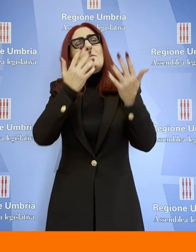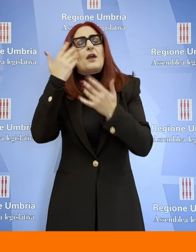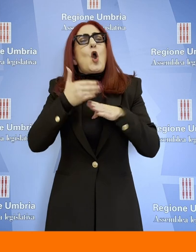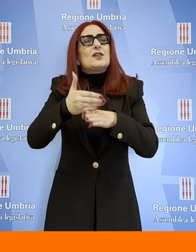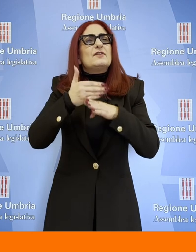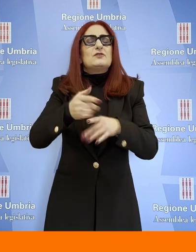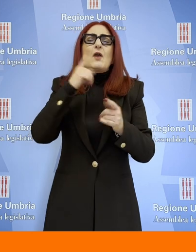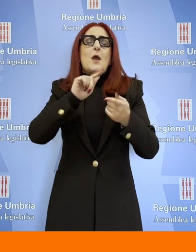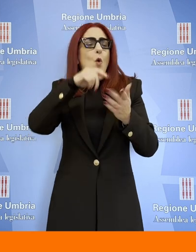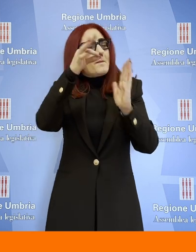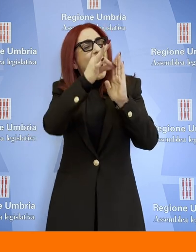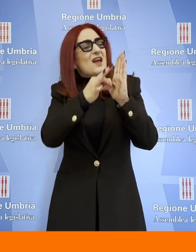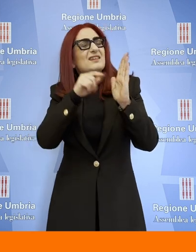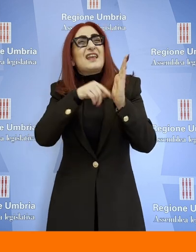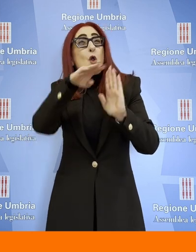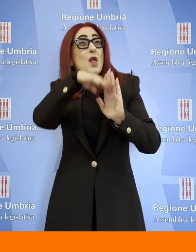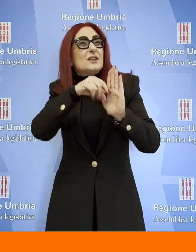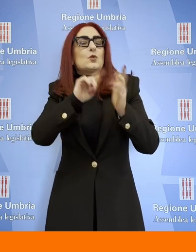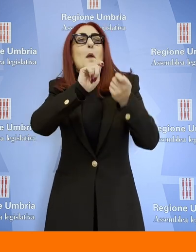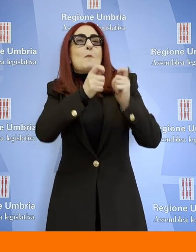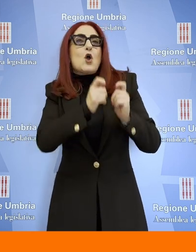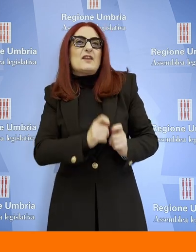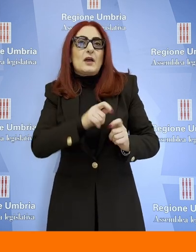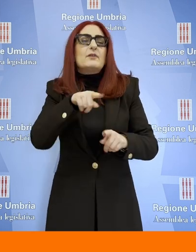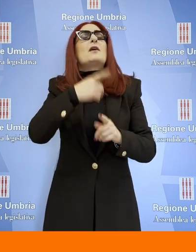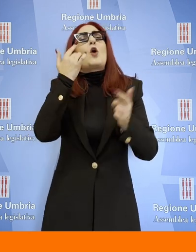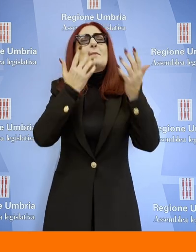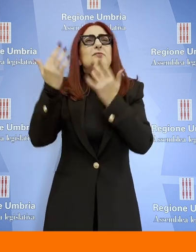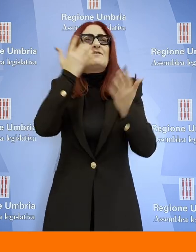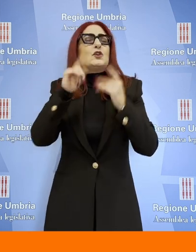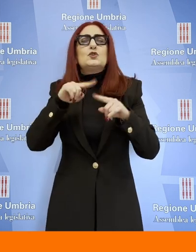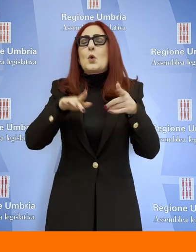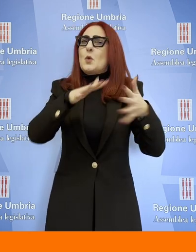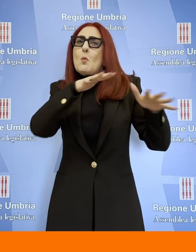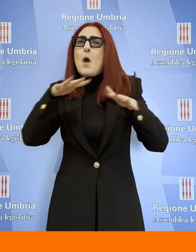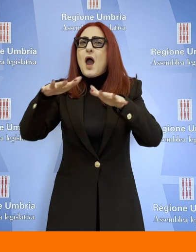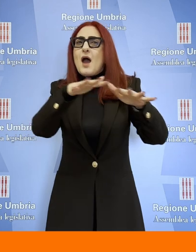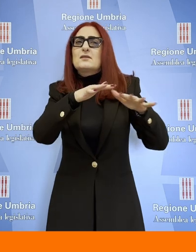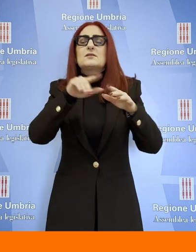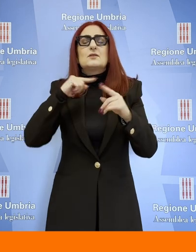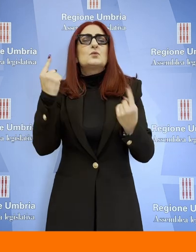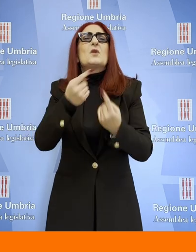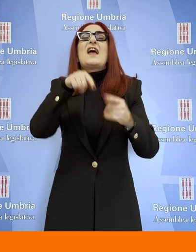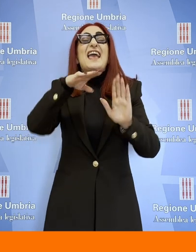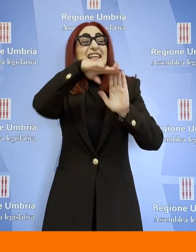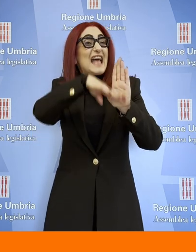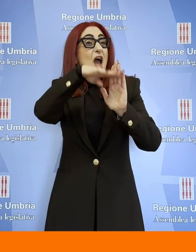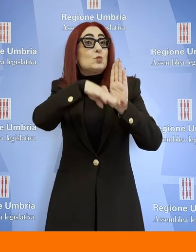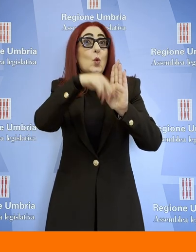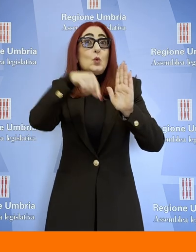frequenti, quella riguardante il fatto che ad oggi lo statuto della regione Umbria rappresenta il più recente a livello nazionale e che la regione